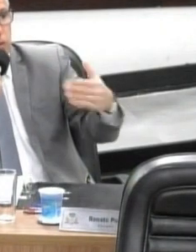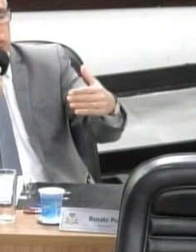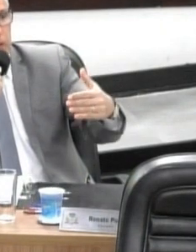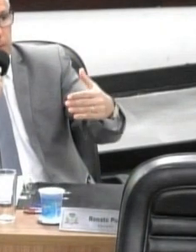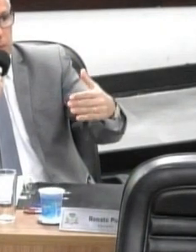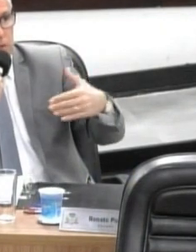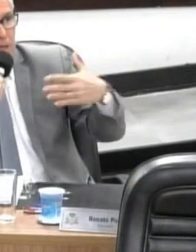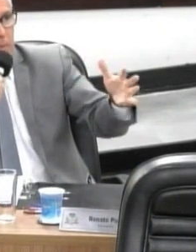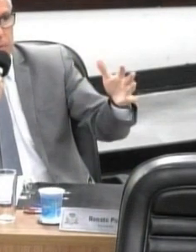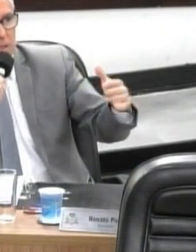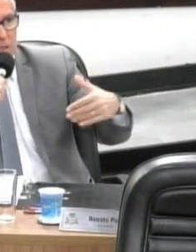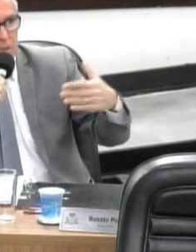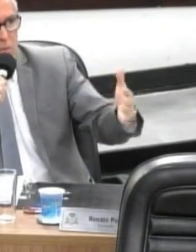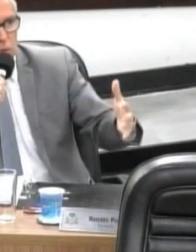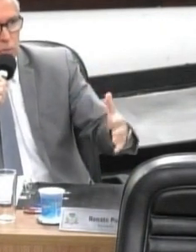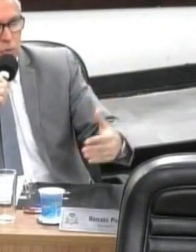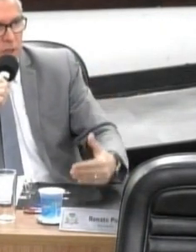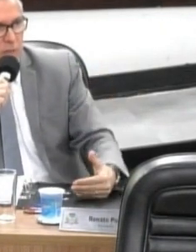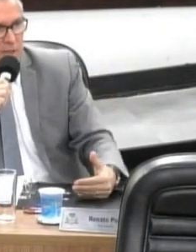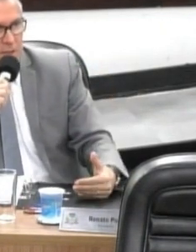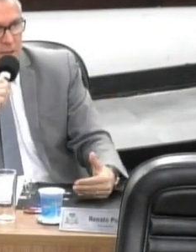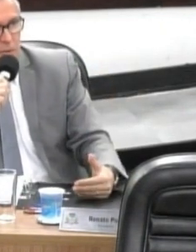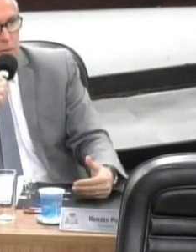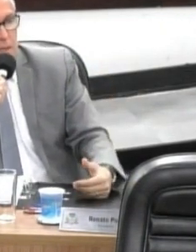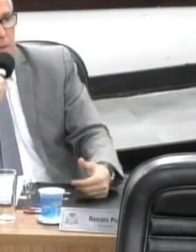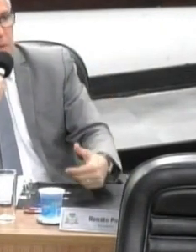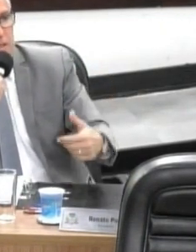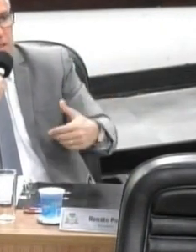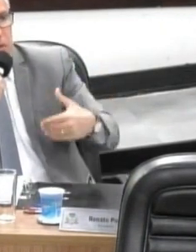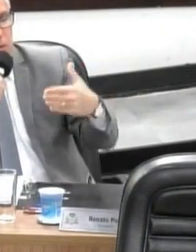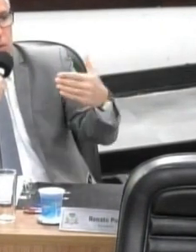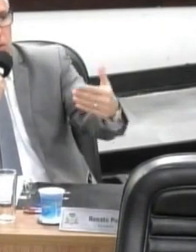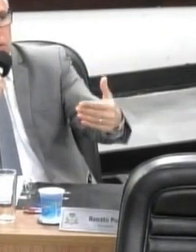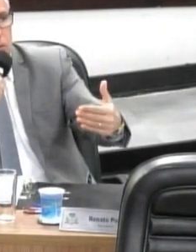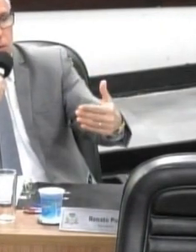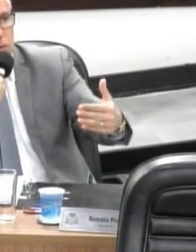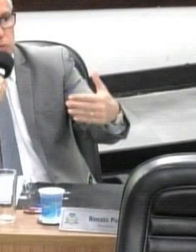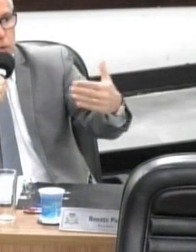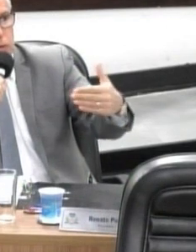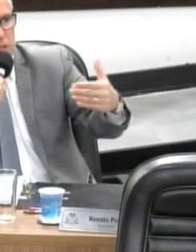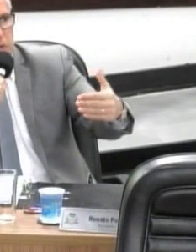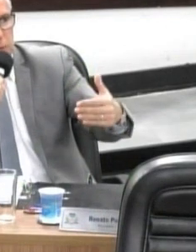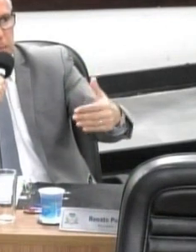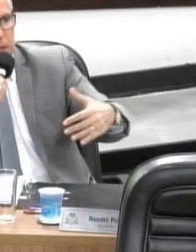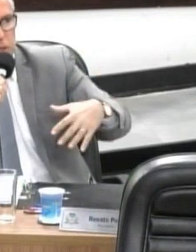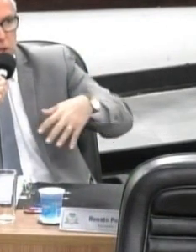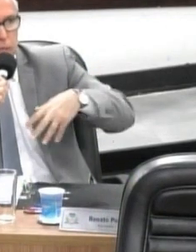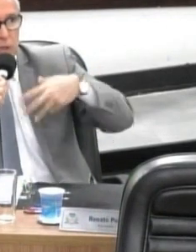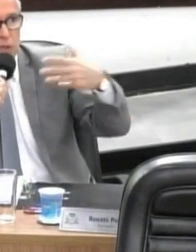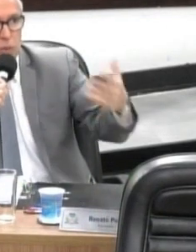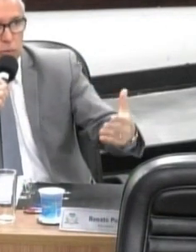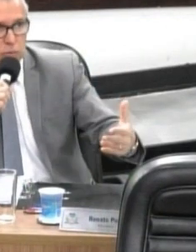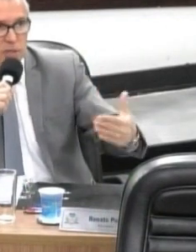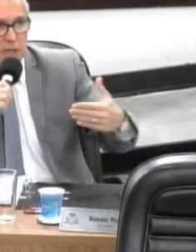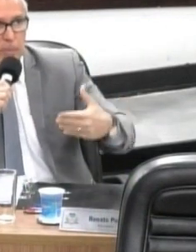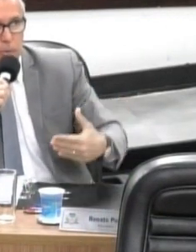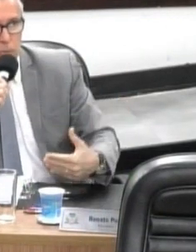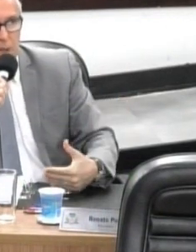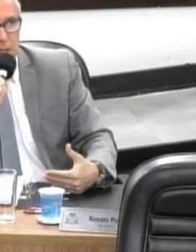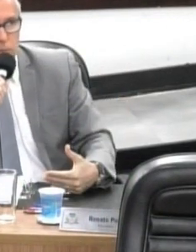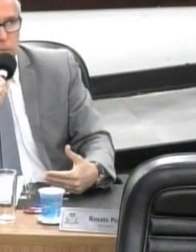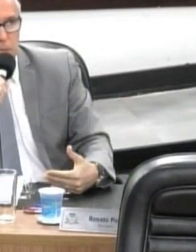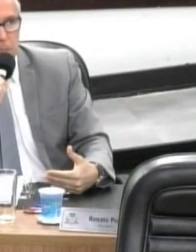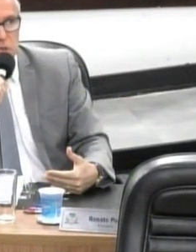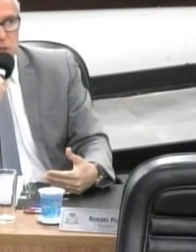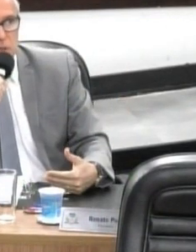não deu tempo, nós acabamos a sessão, todo mundo saiu atrasado, mas os motoristas por aplicativo, dentre outros, têm me